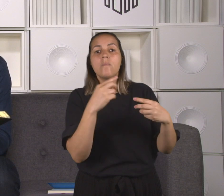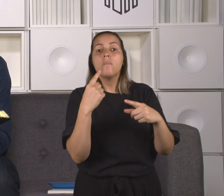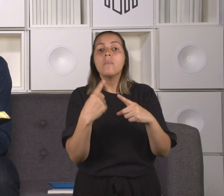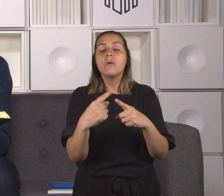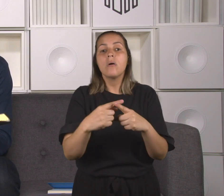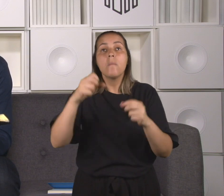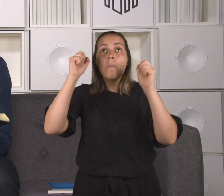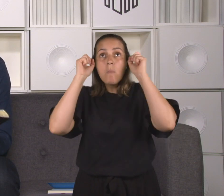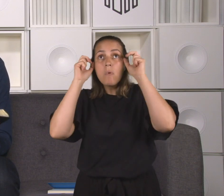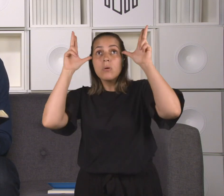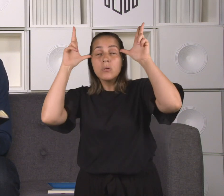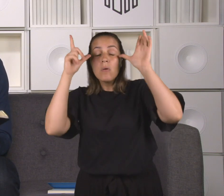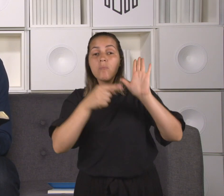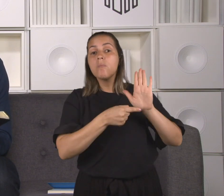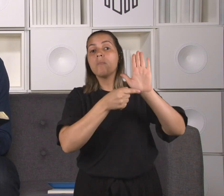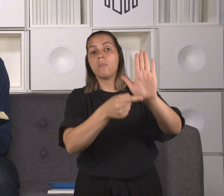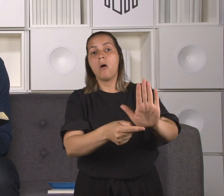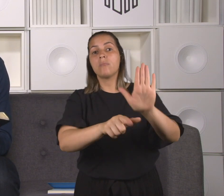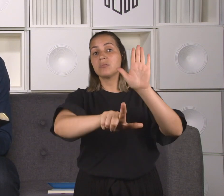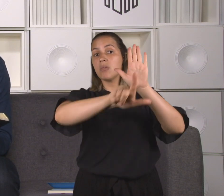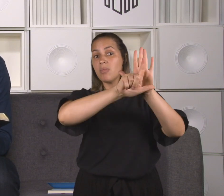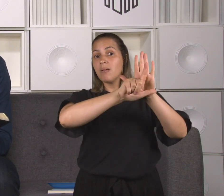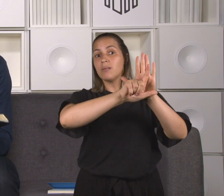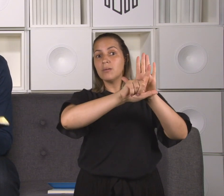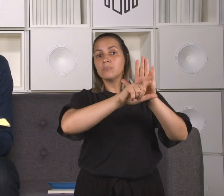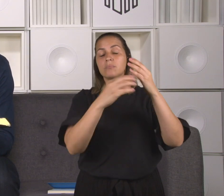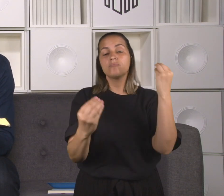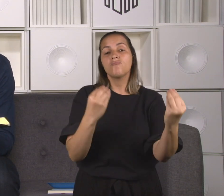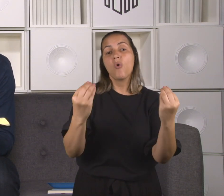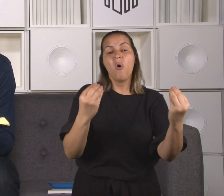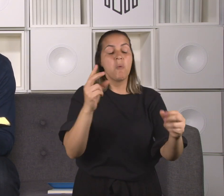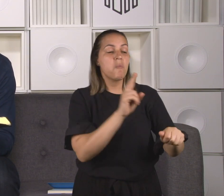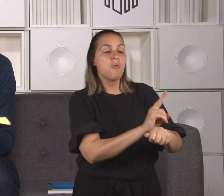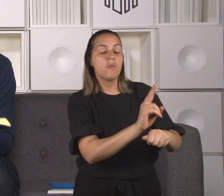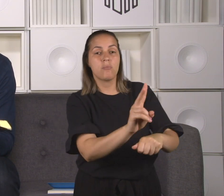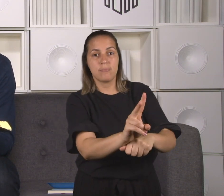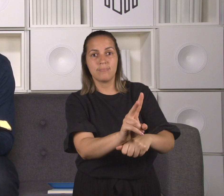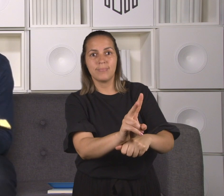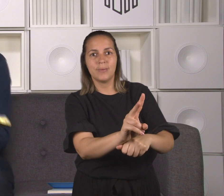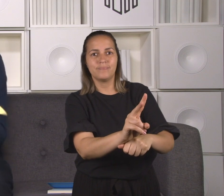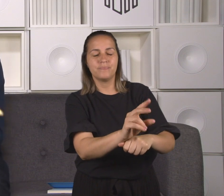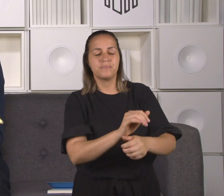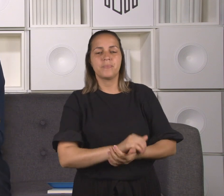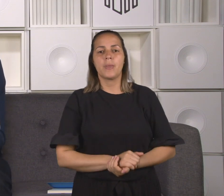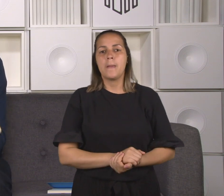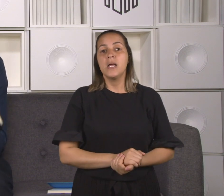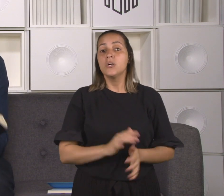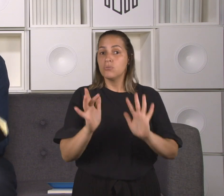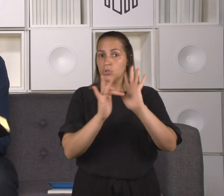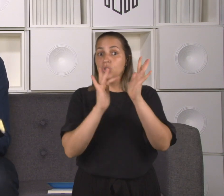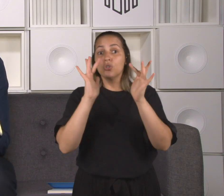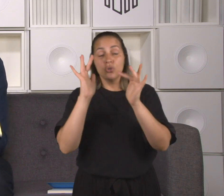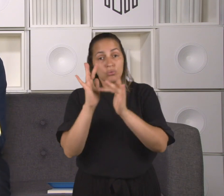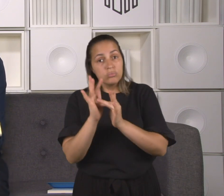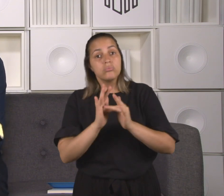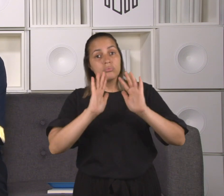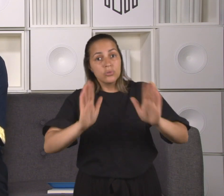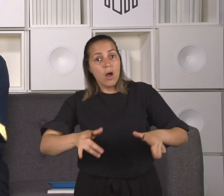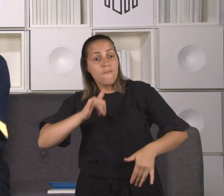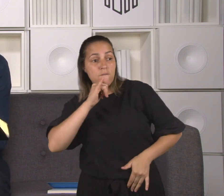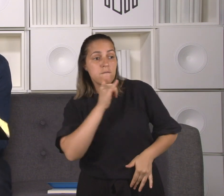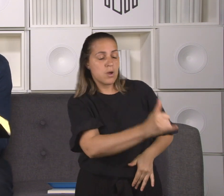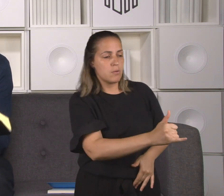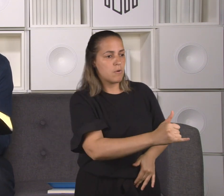ofereça os sacrifícios ordenados por Moisés. O que Jesus está fazendo referência é essa